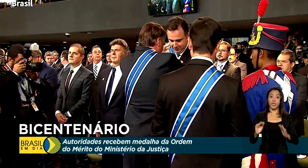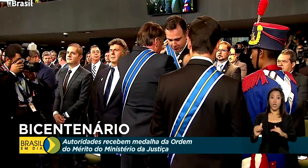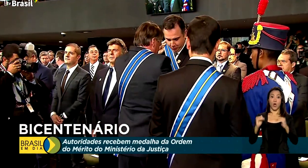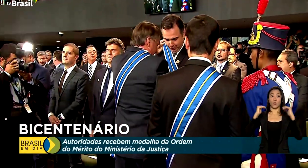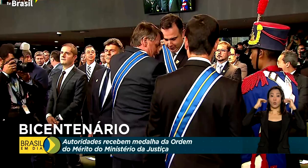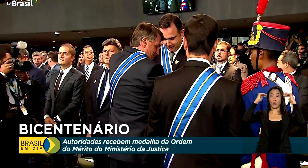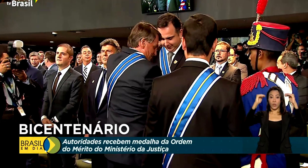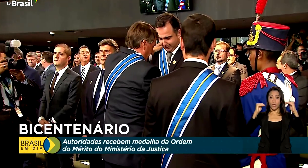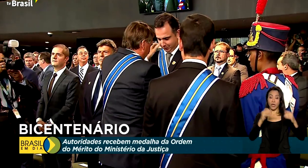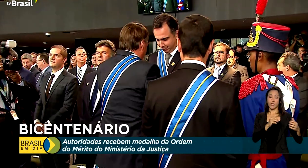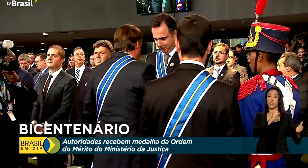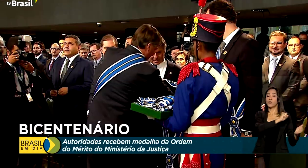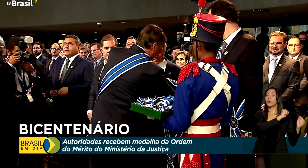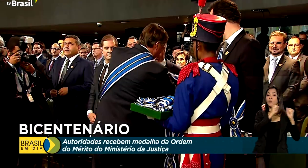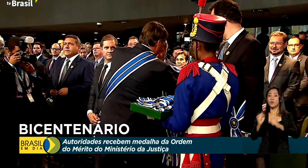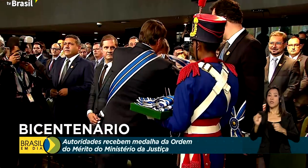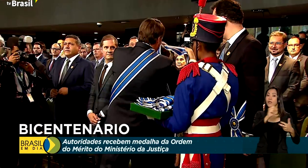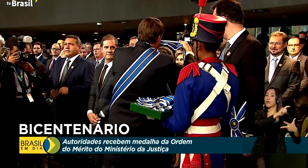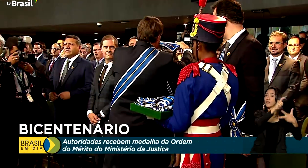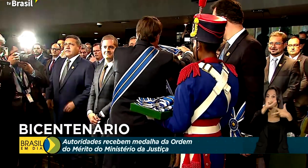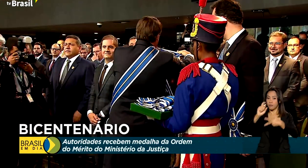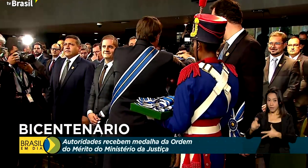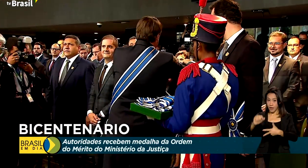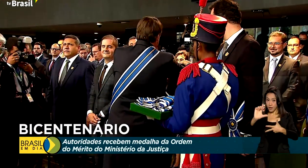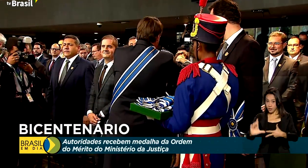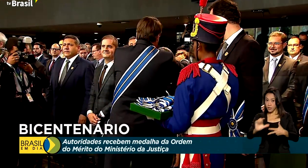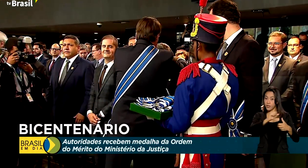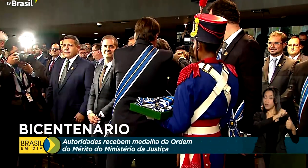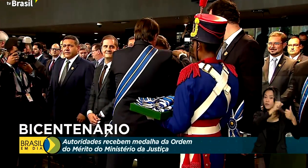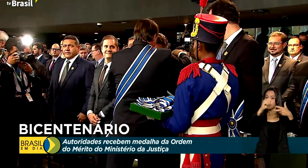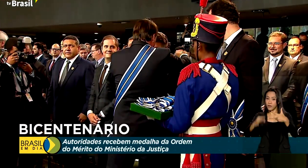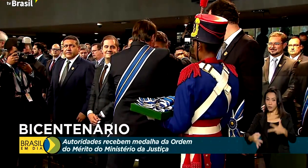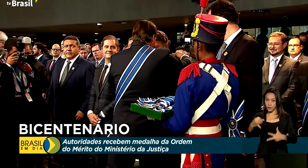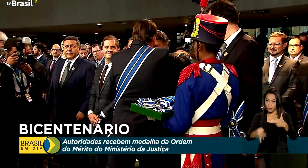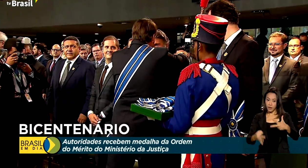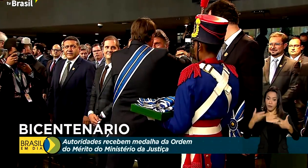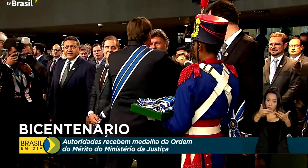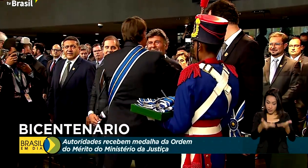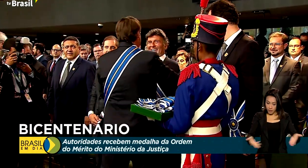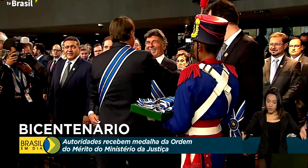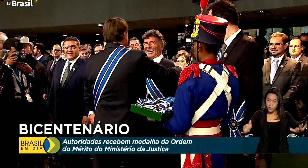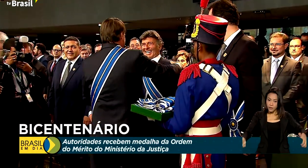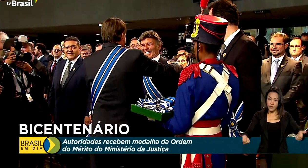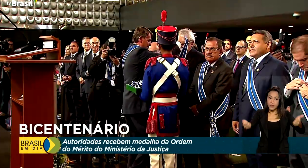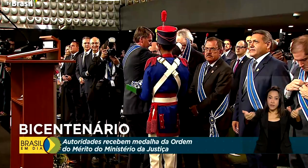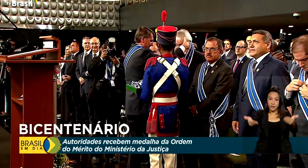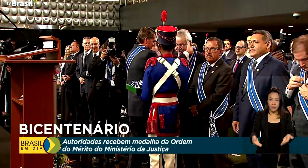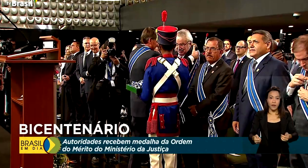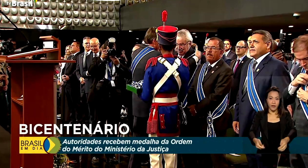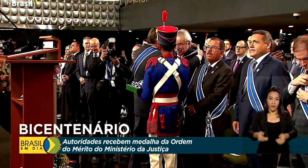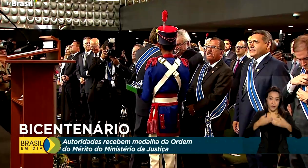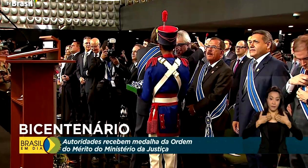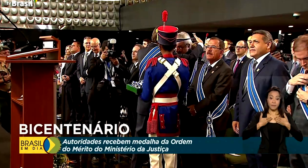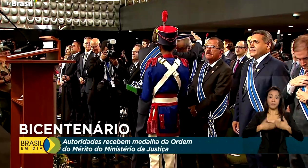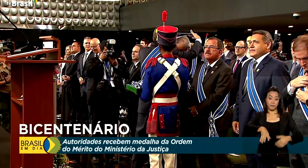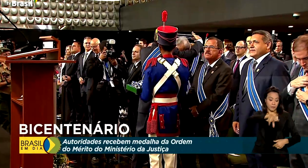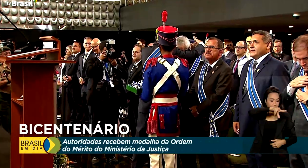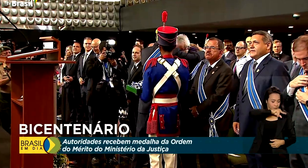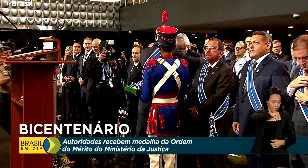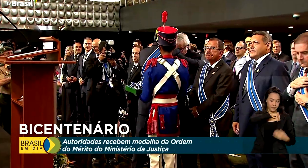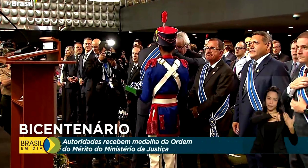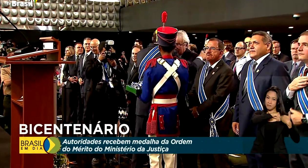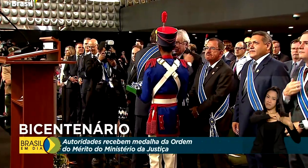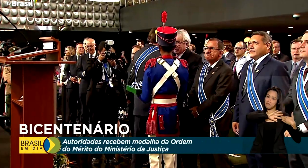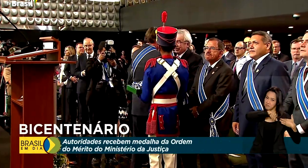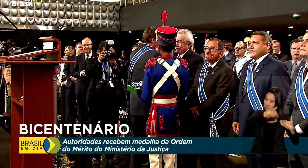poderes legislativo e judiciário. Na solenidade, foram entregues a Ordem do Mérito da Justiça para personalidades